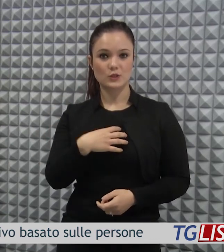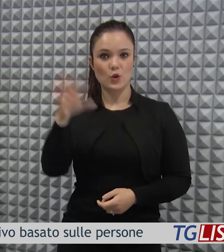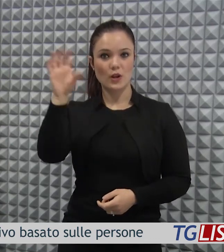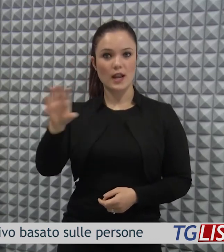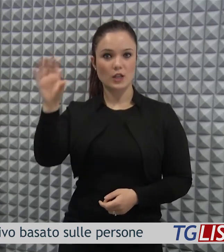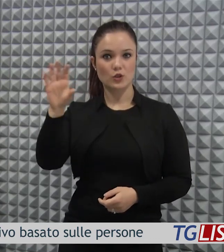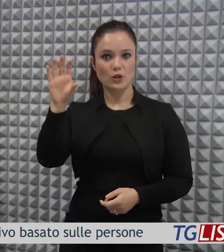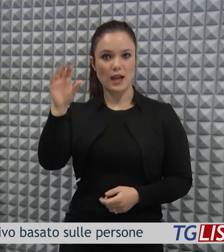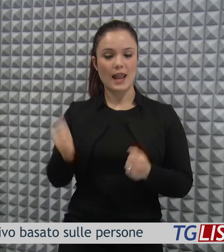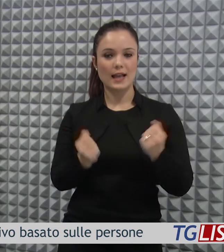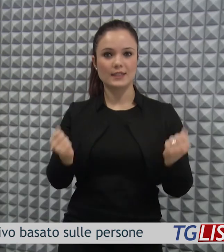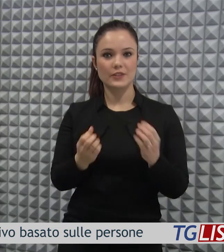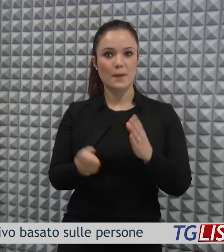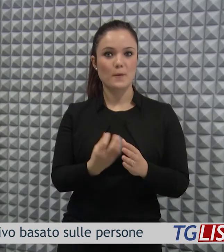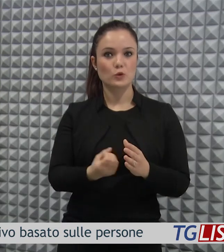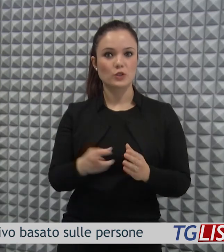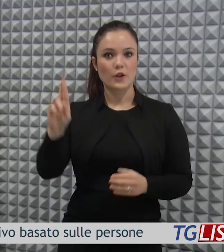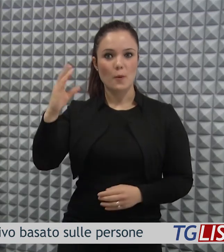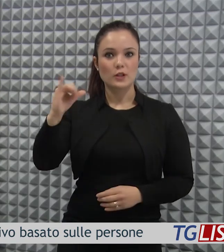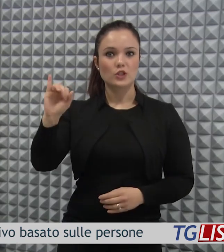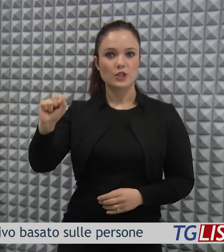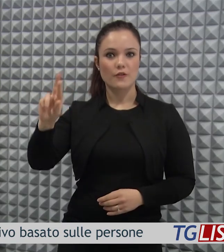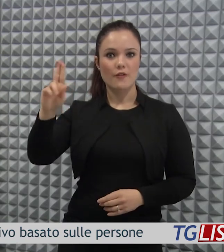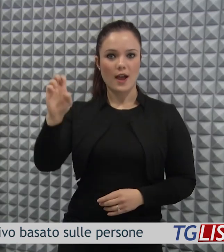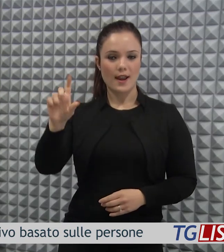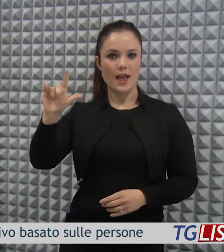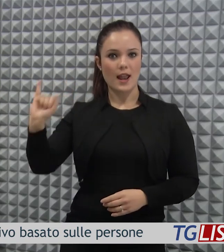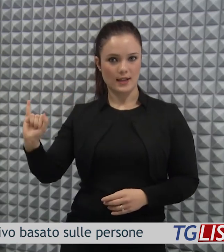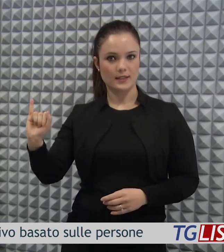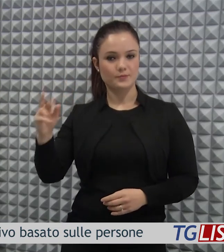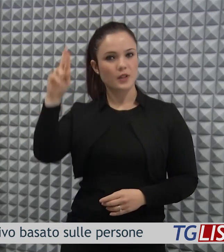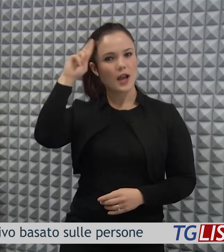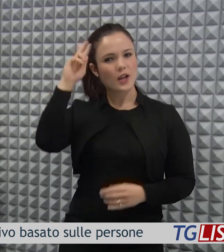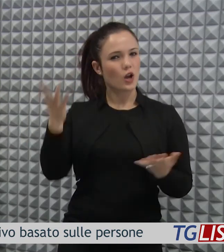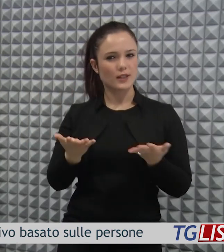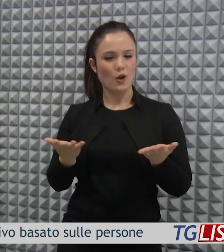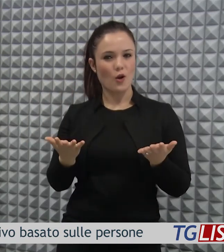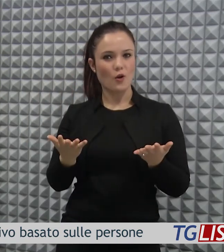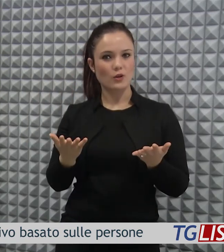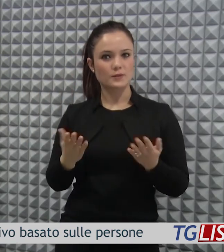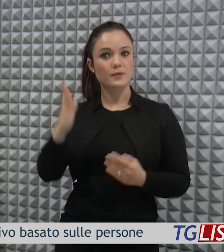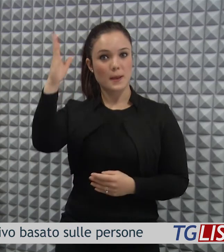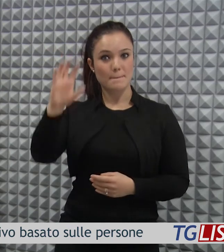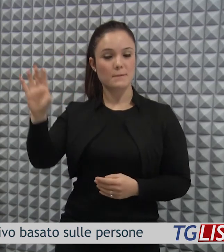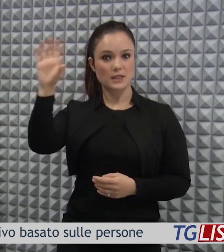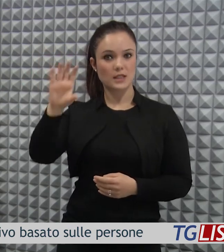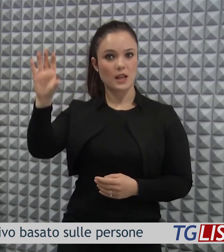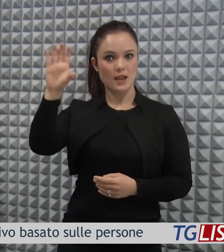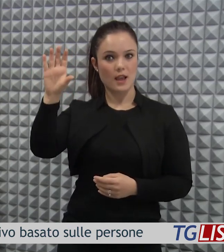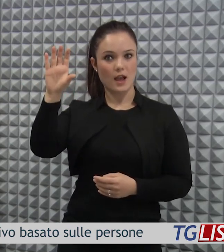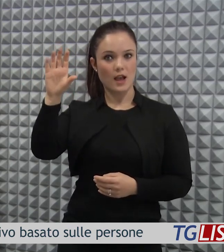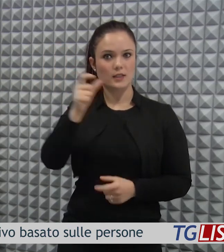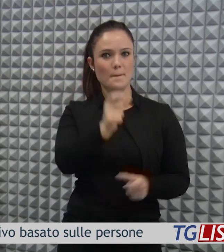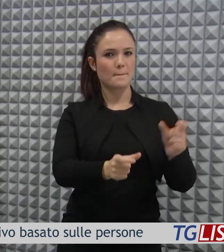regionale alle attività produttive Roberto Cifarelli ha ricordato che la Basilicata